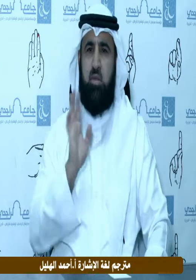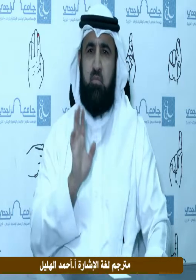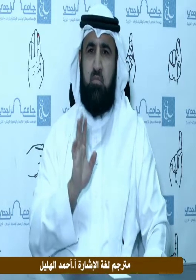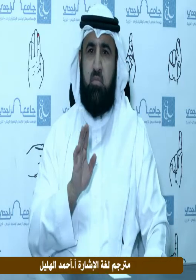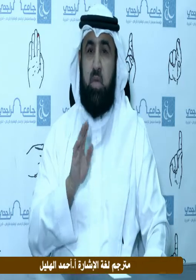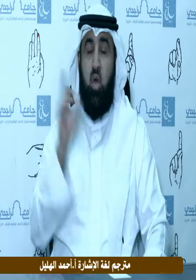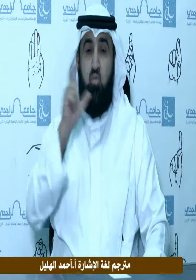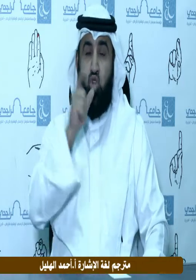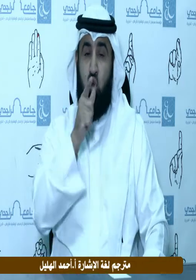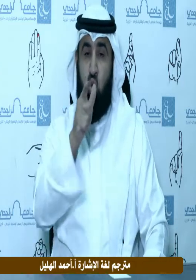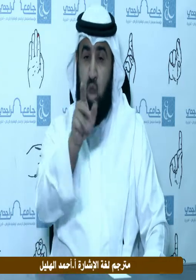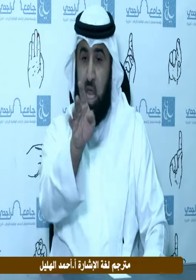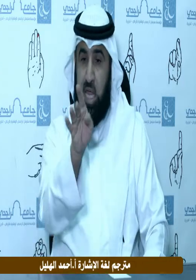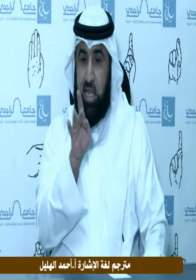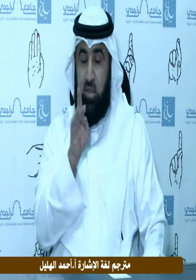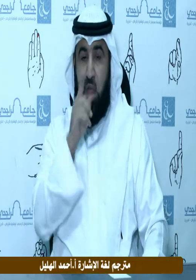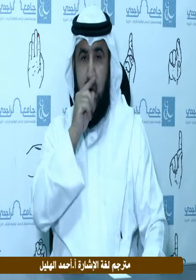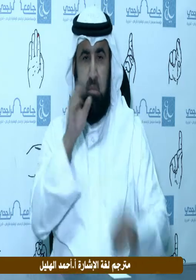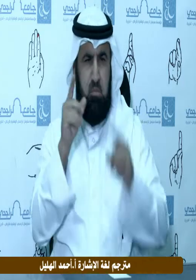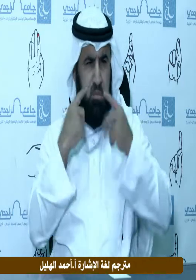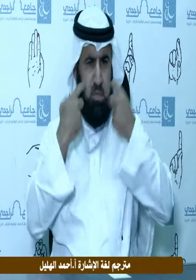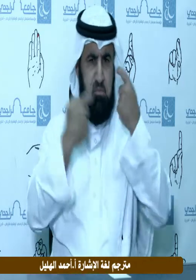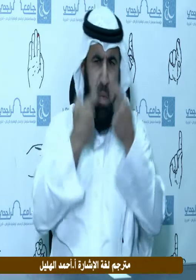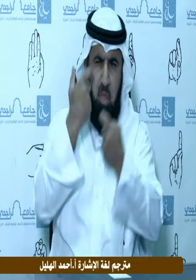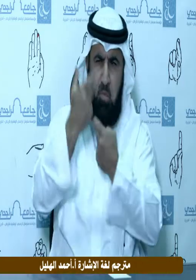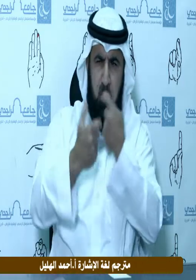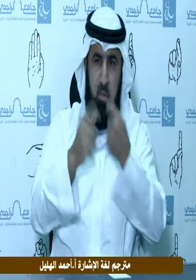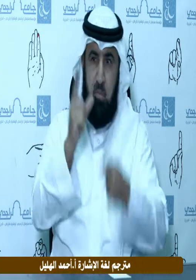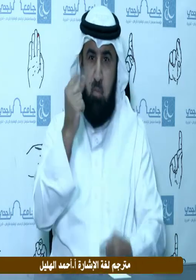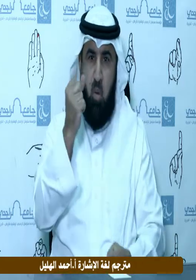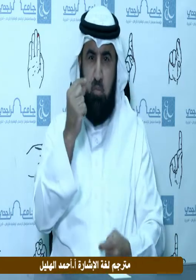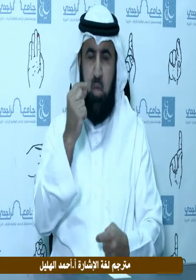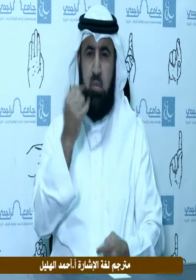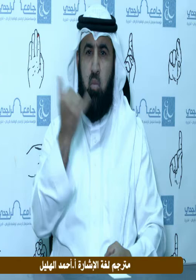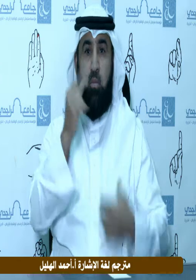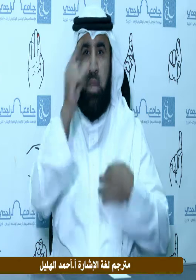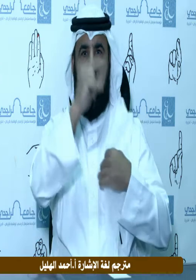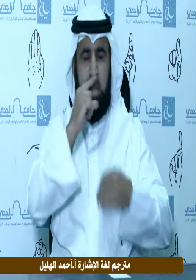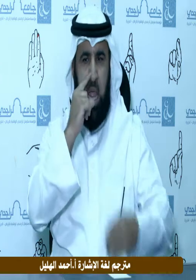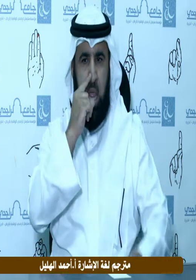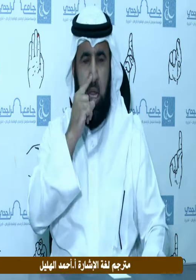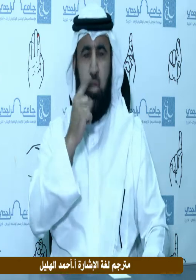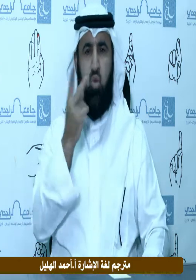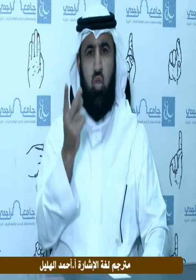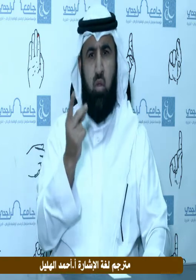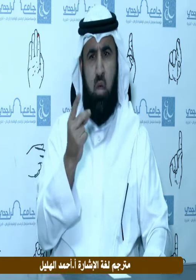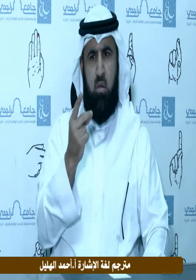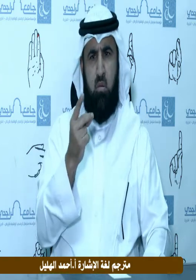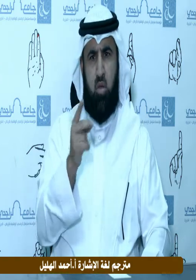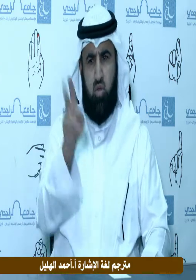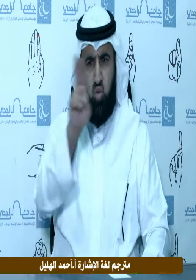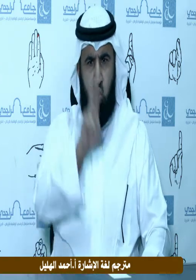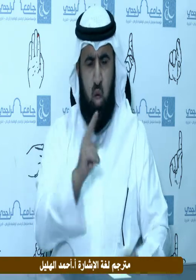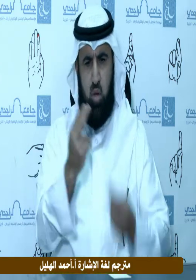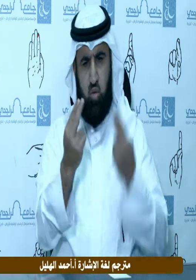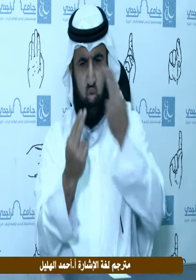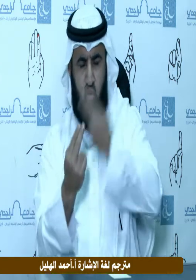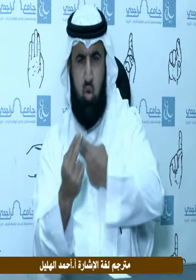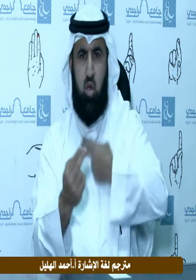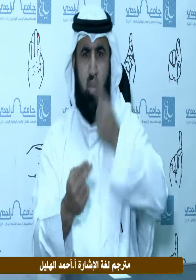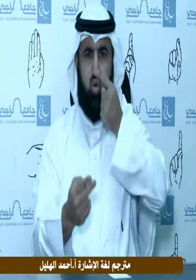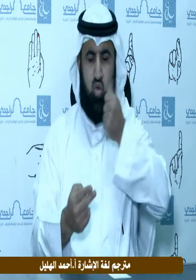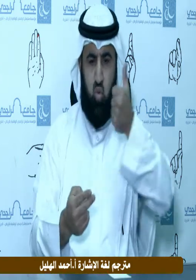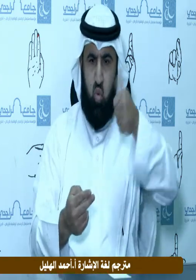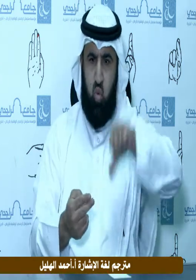الزوجة الصالحة ذات الخلق الحسن والدين والسؤال عن الخاطب والمخطوبة أمر